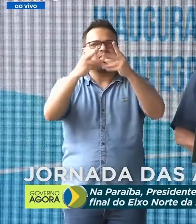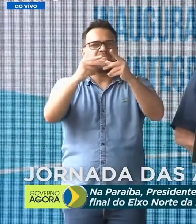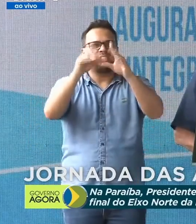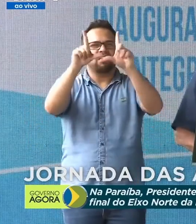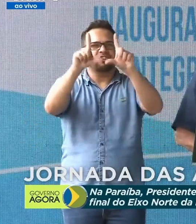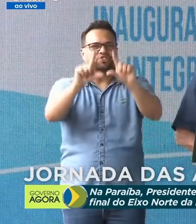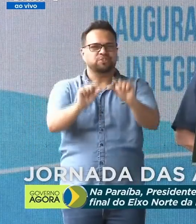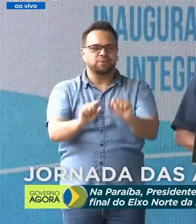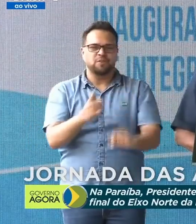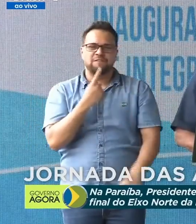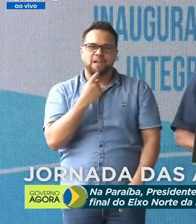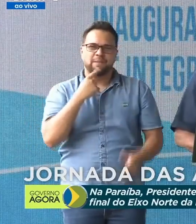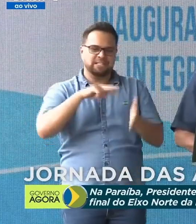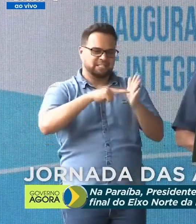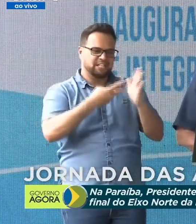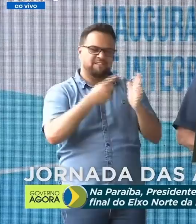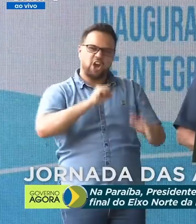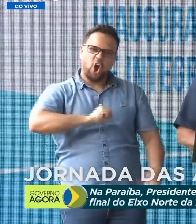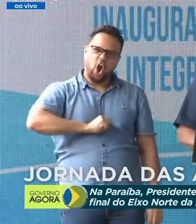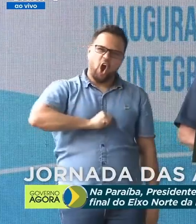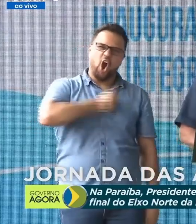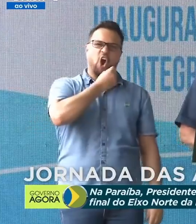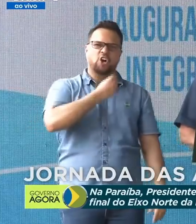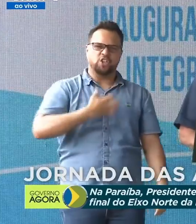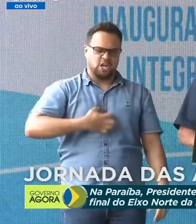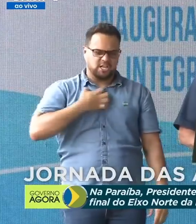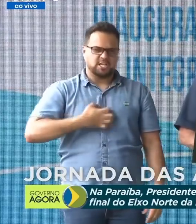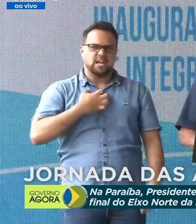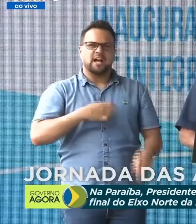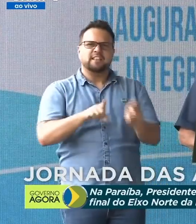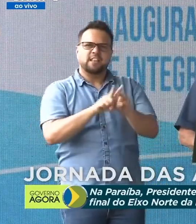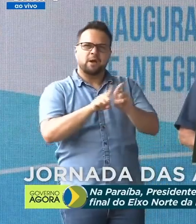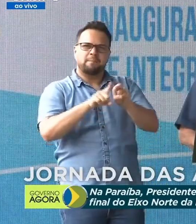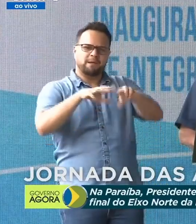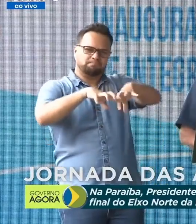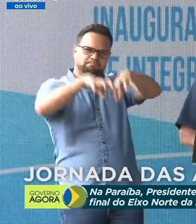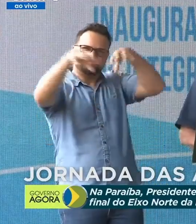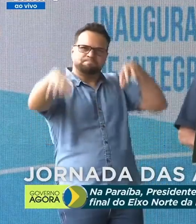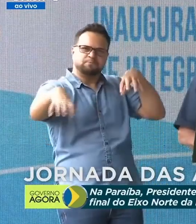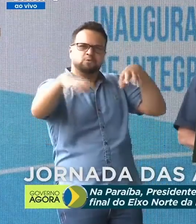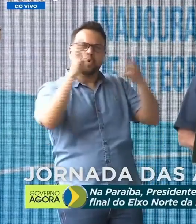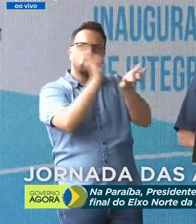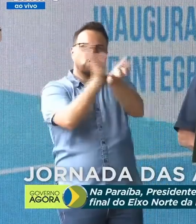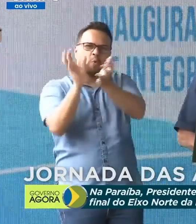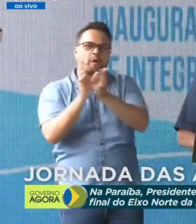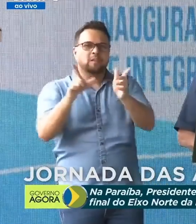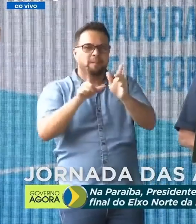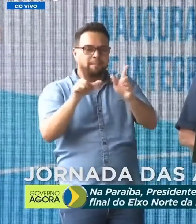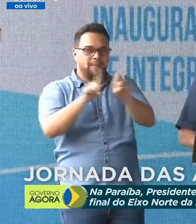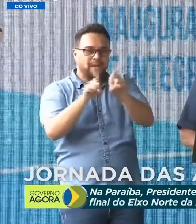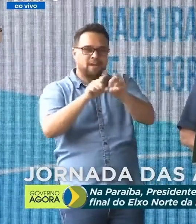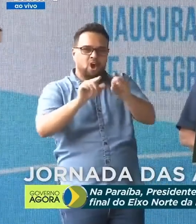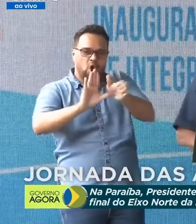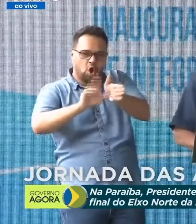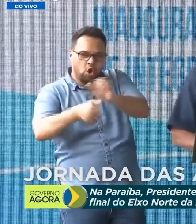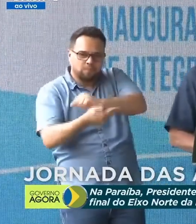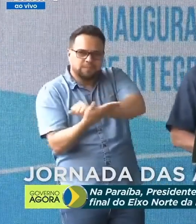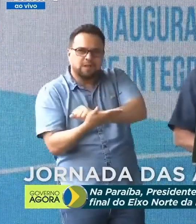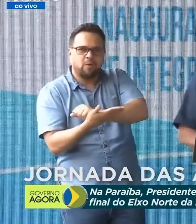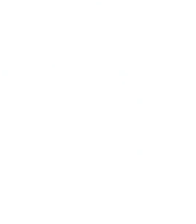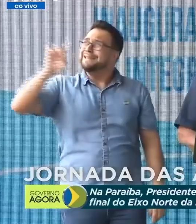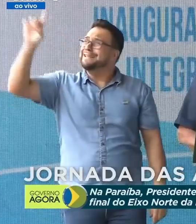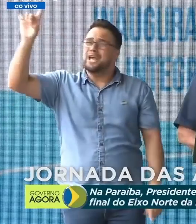representa o ódio, a intriga, a divisão de classes, a corrupção e o atraso.